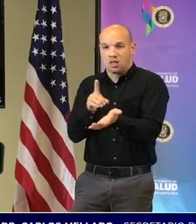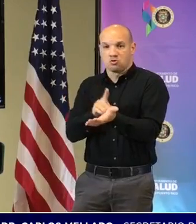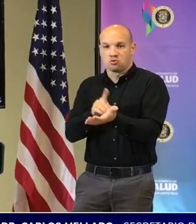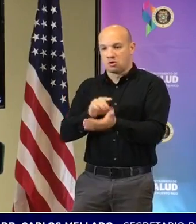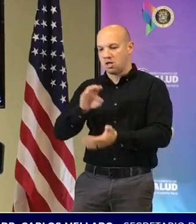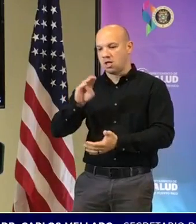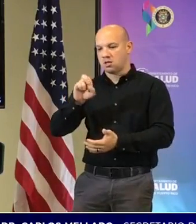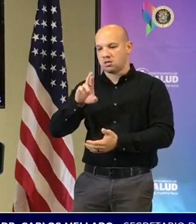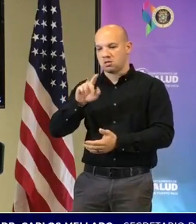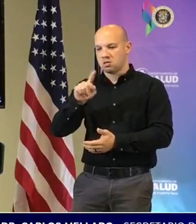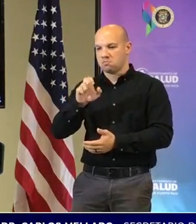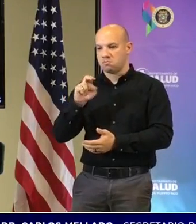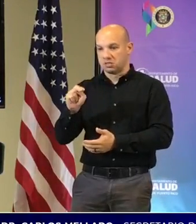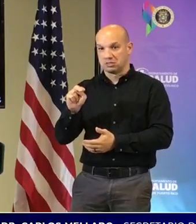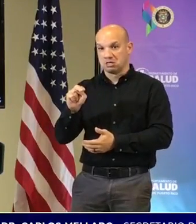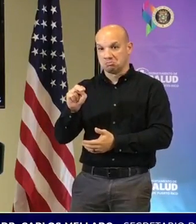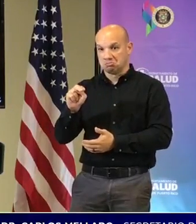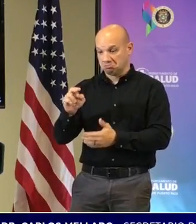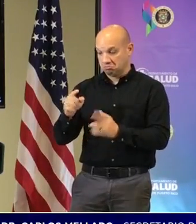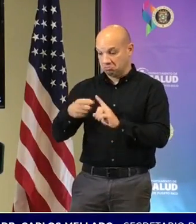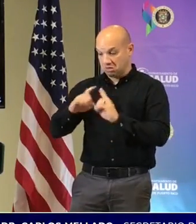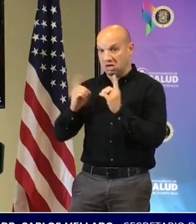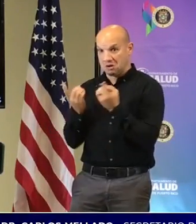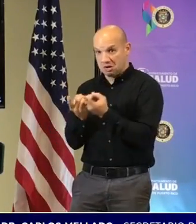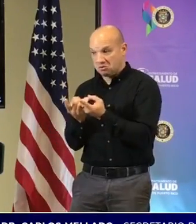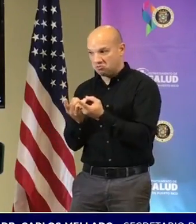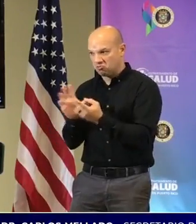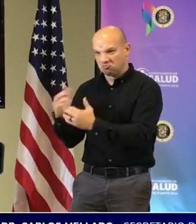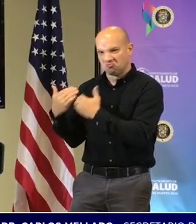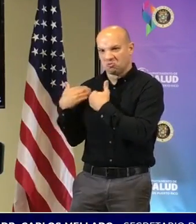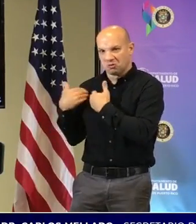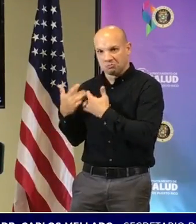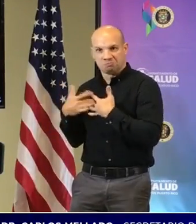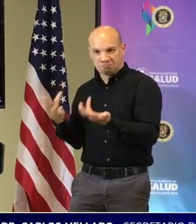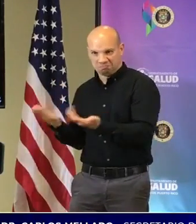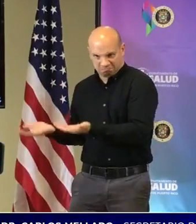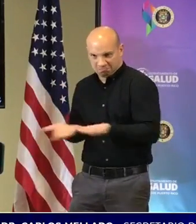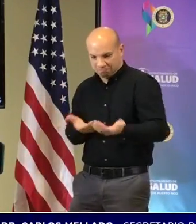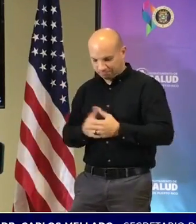departamento, explicara cuál es el rol principal que tiene el departamento en cuanto a esto.